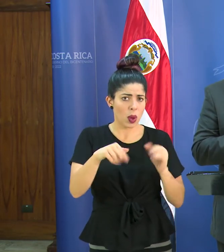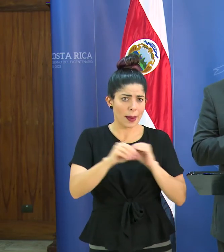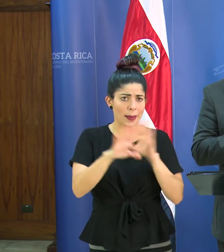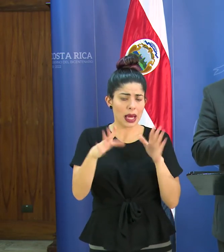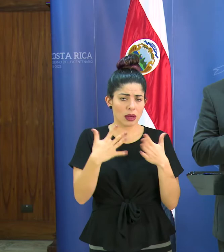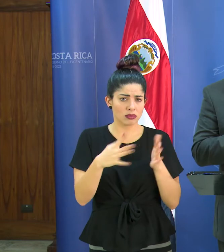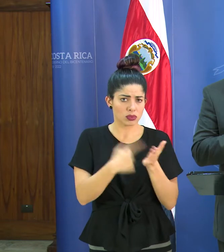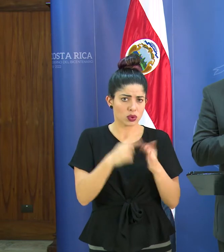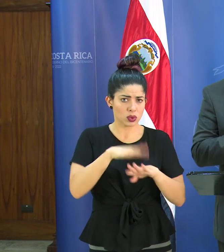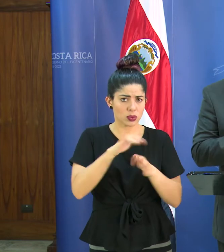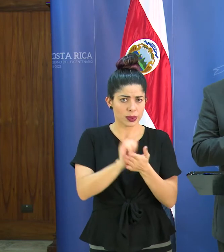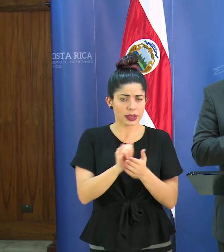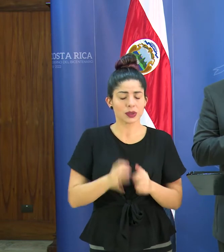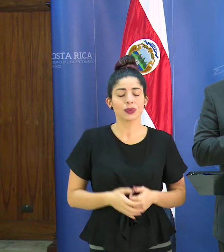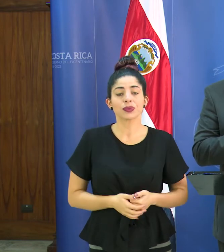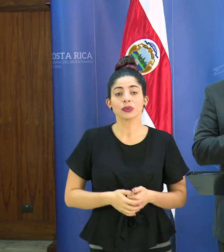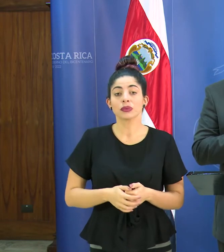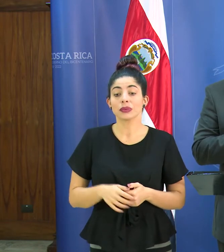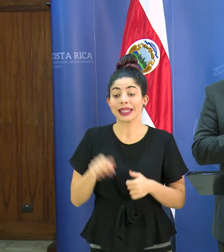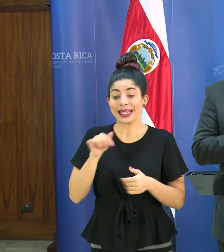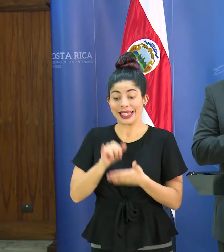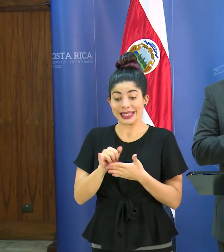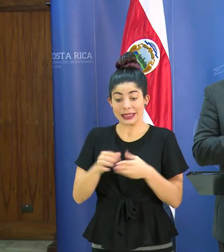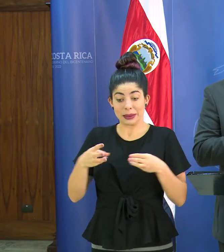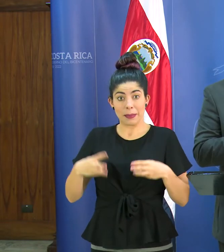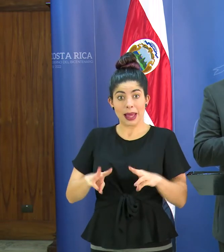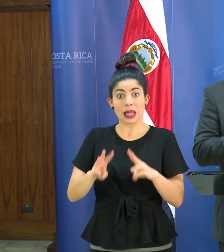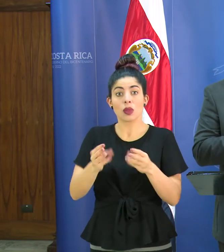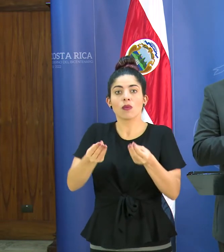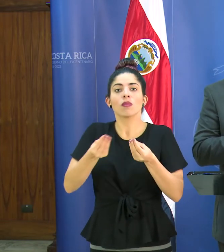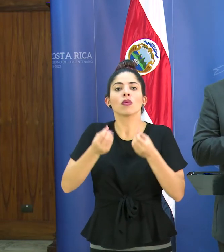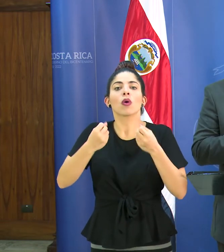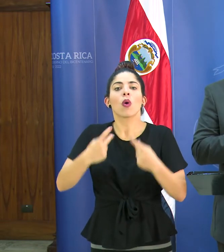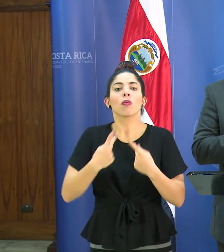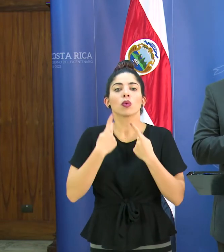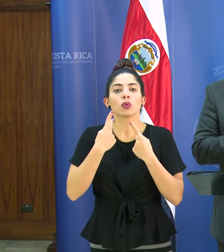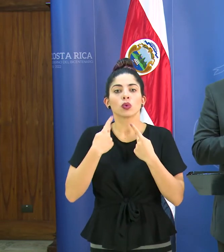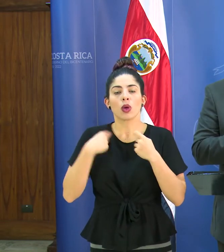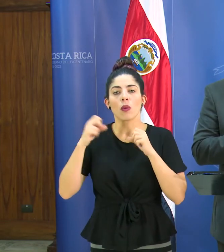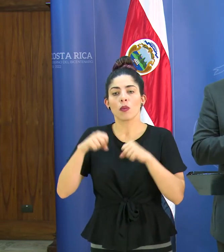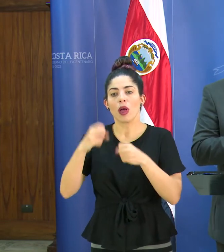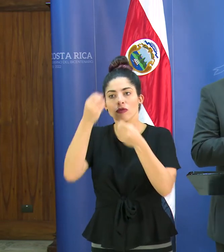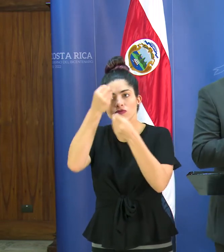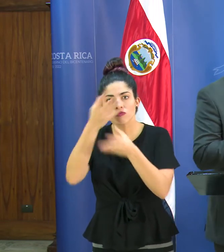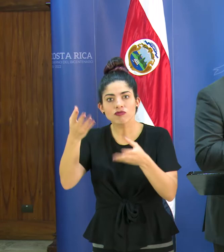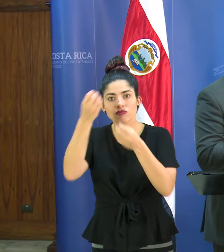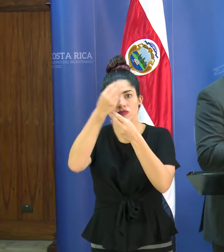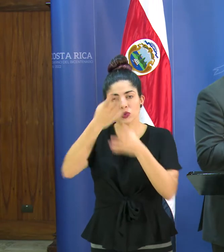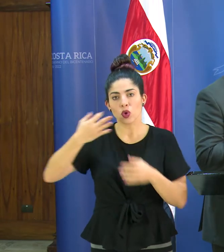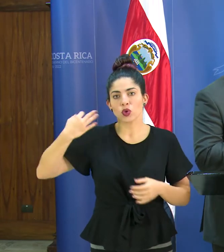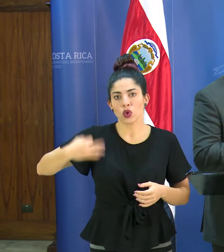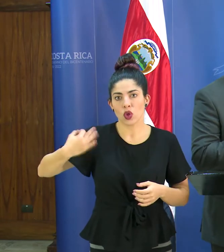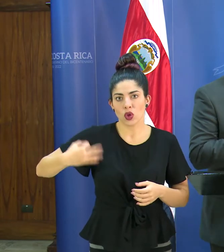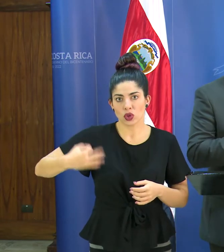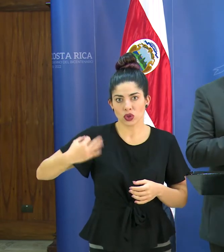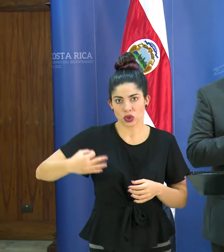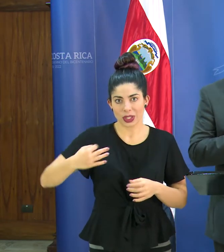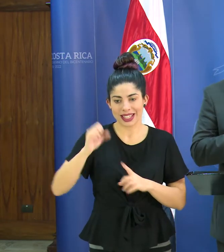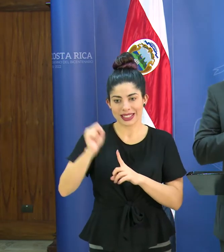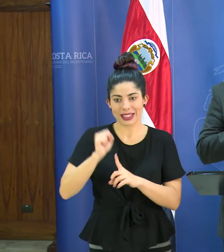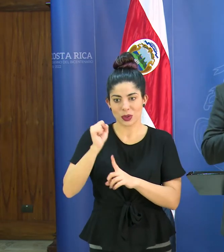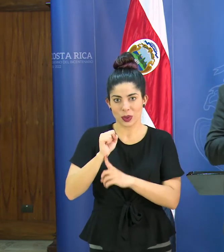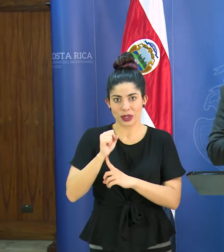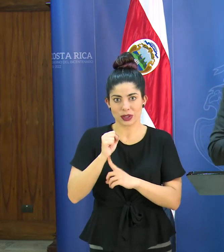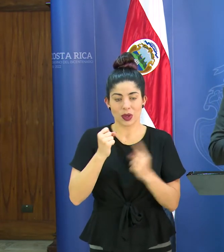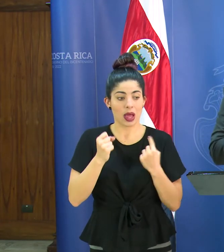la mañana esta metodología nos permite dar un reporte diario de situación desde cada uno de los sectores